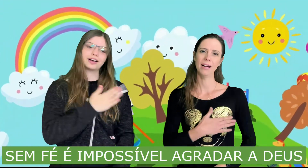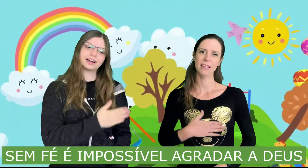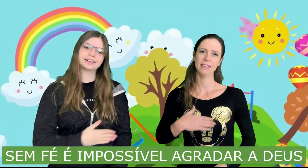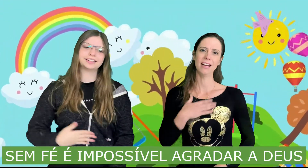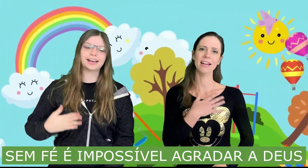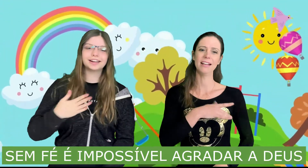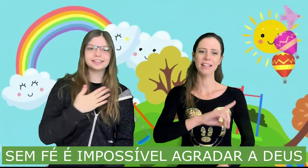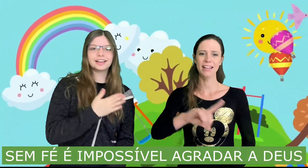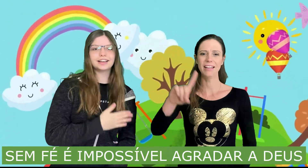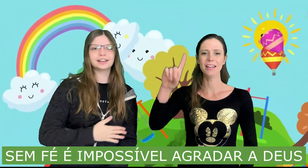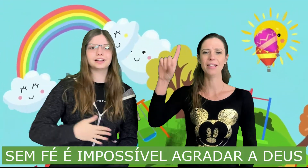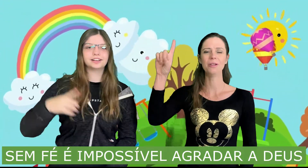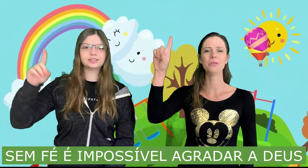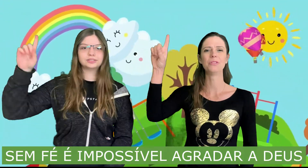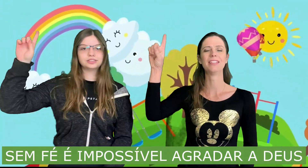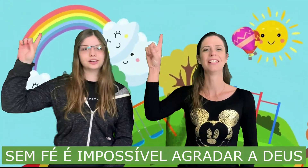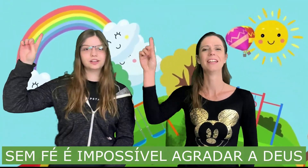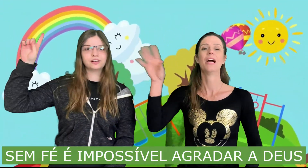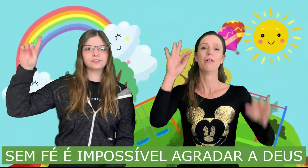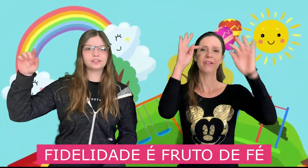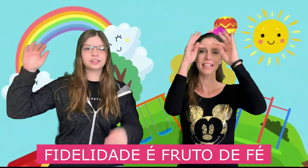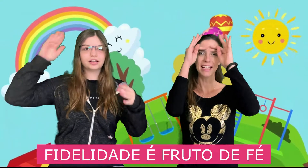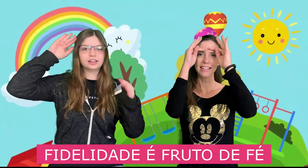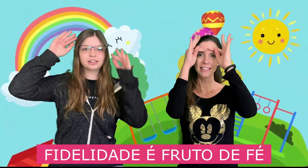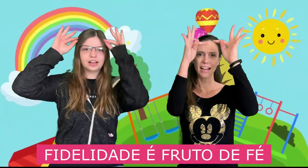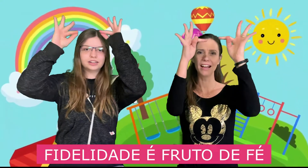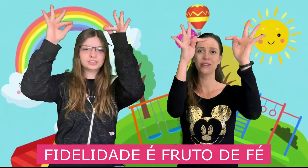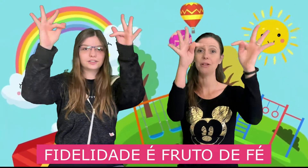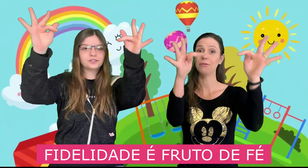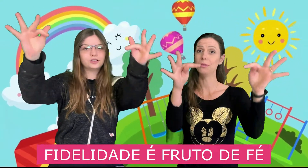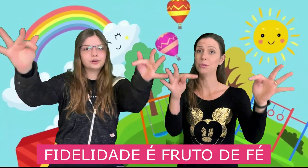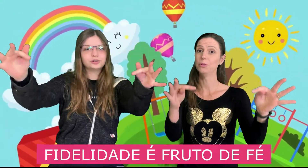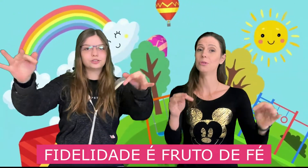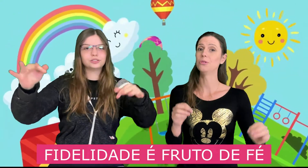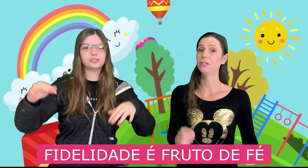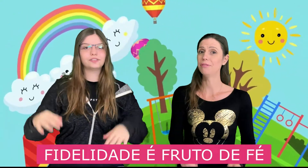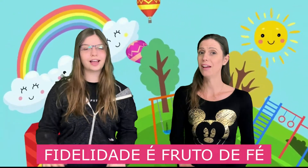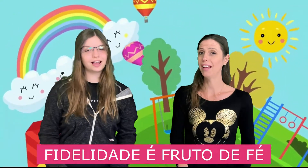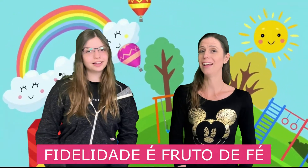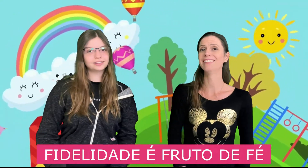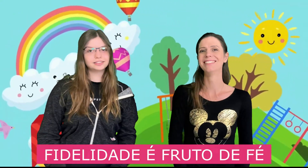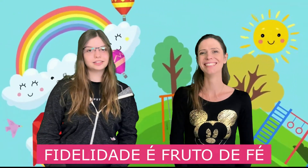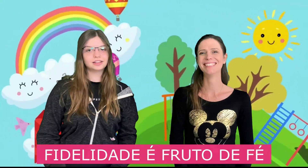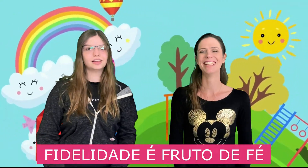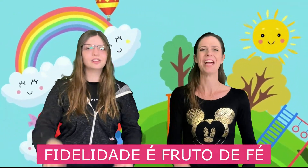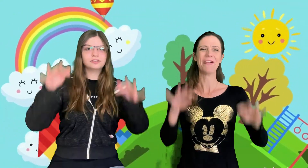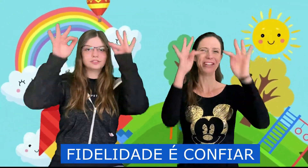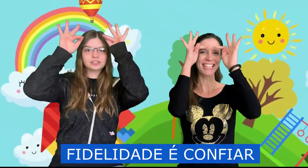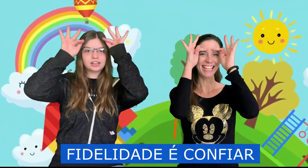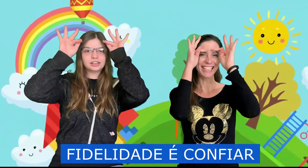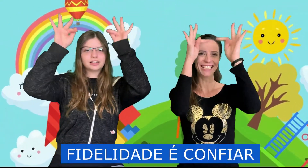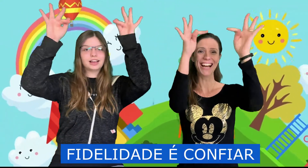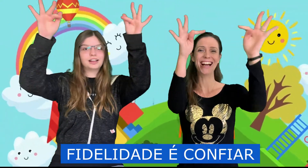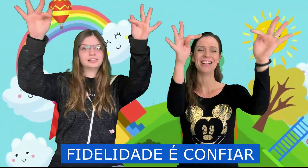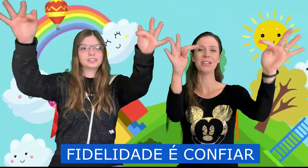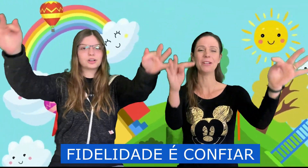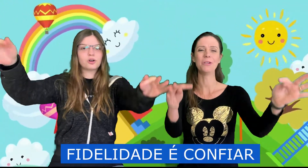agradar a Deus Fidelidade é fruto de fé Fidelidade é